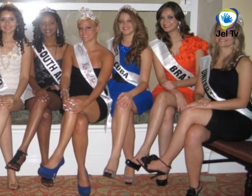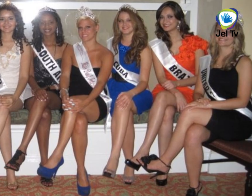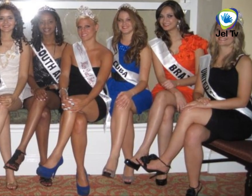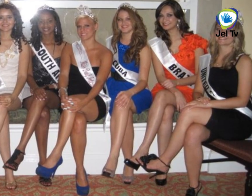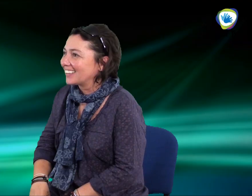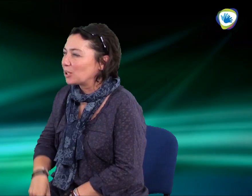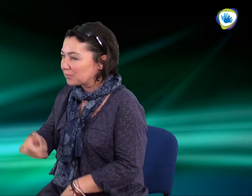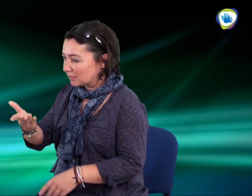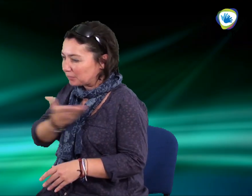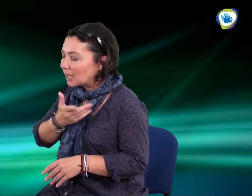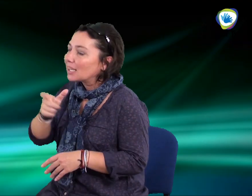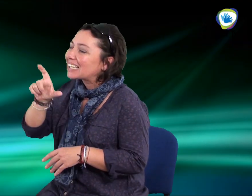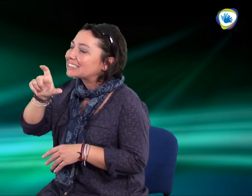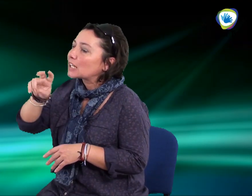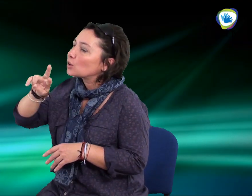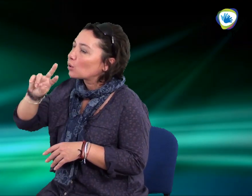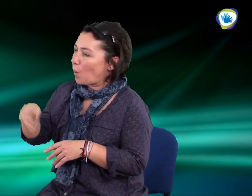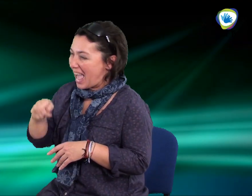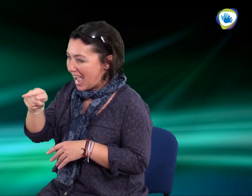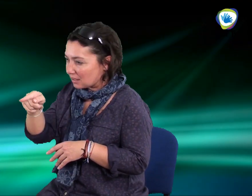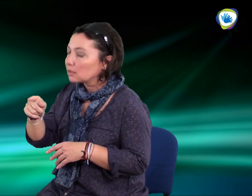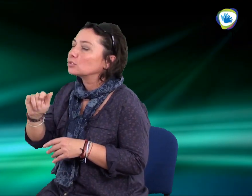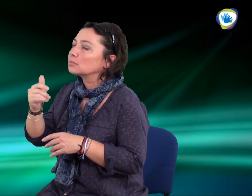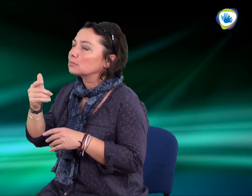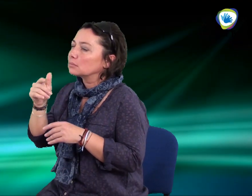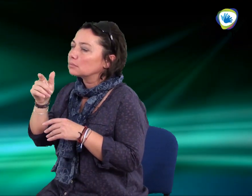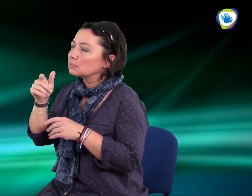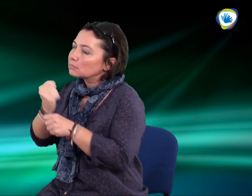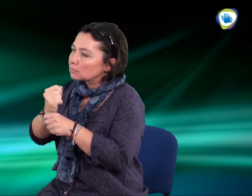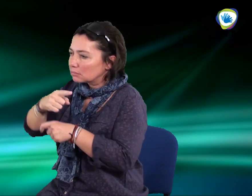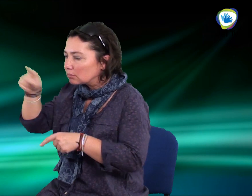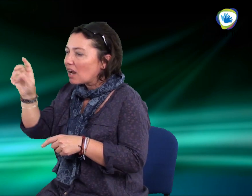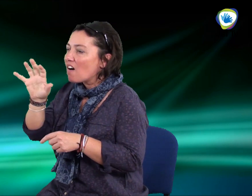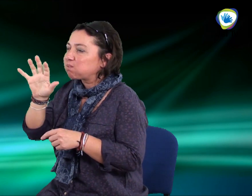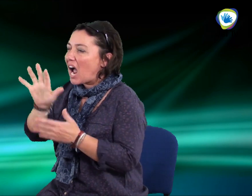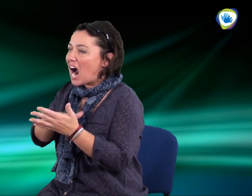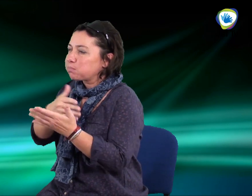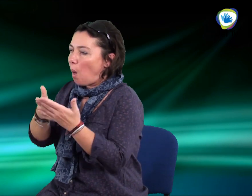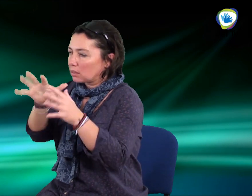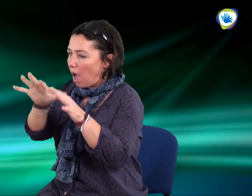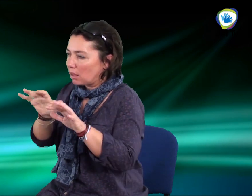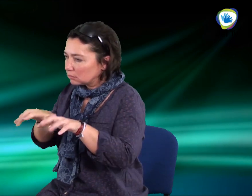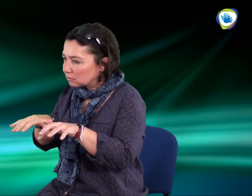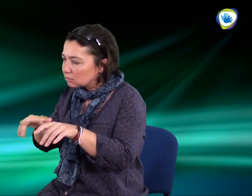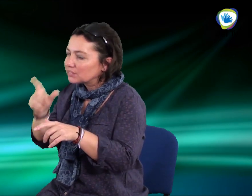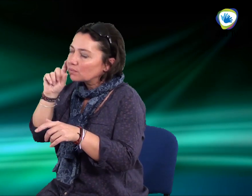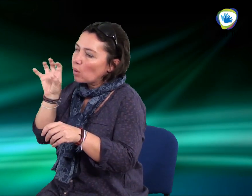Mikor megnyerted a 200 Zollartusza weboldalas munkát, emiatt képes vagy kimenni